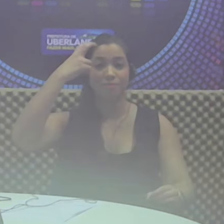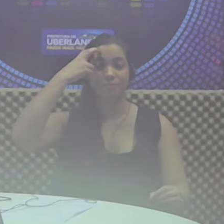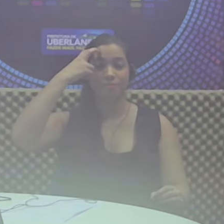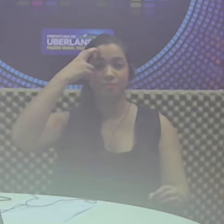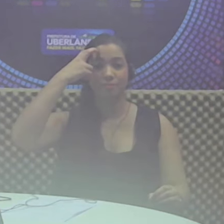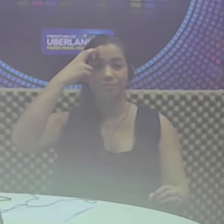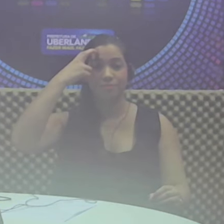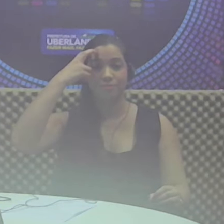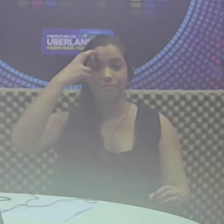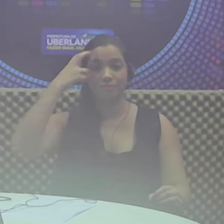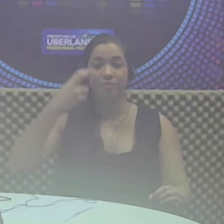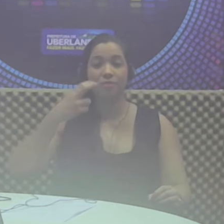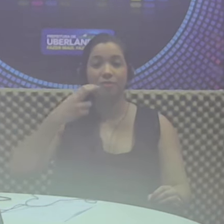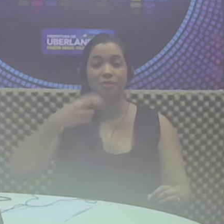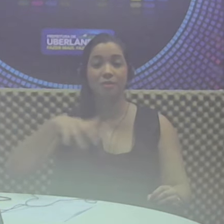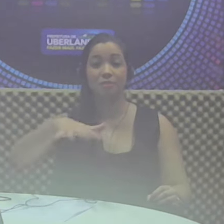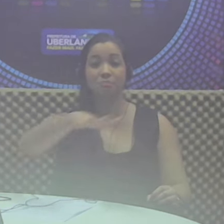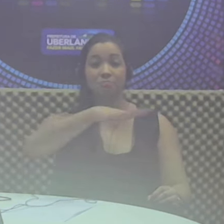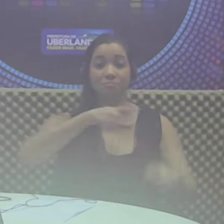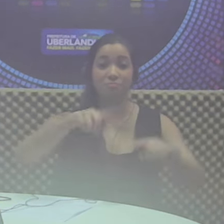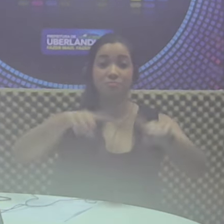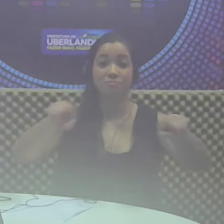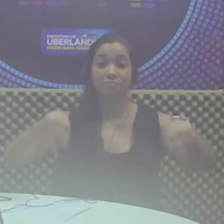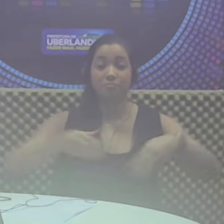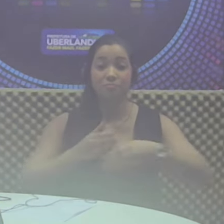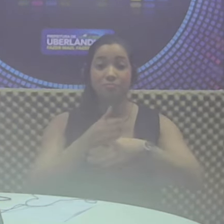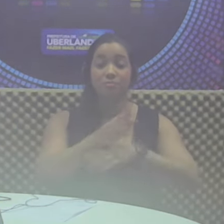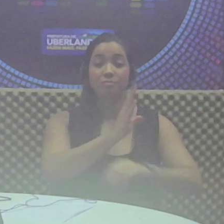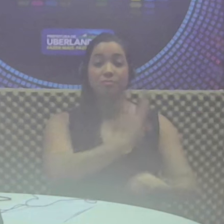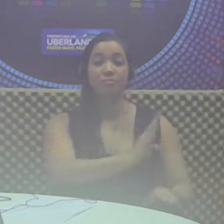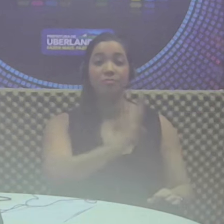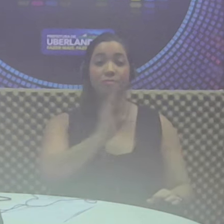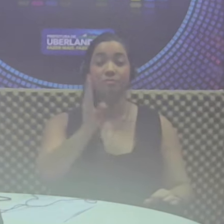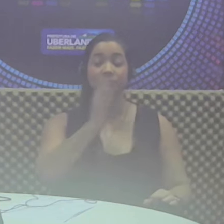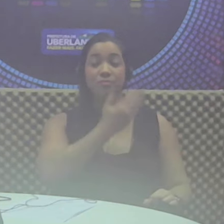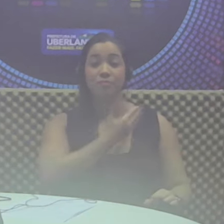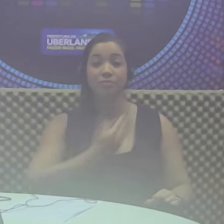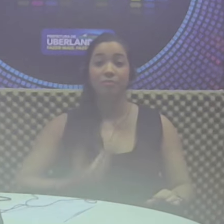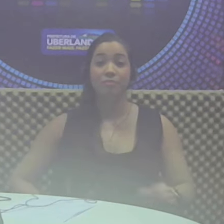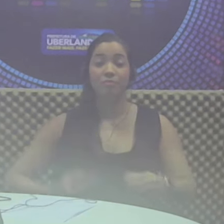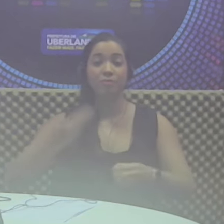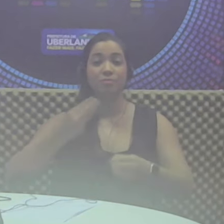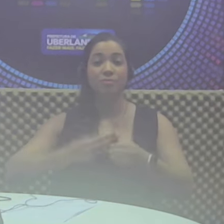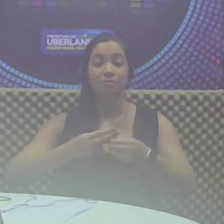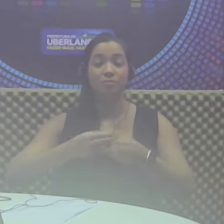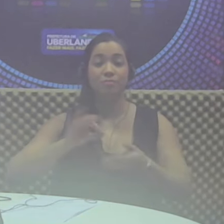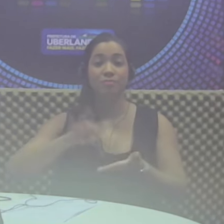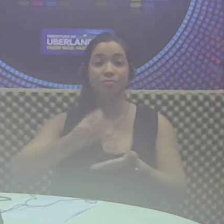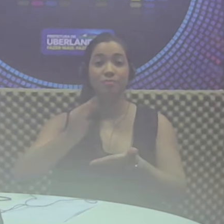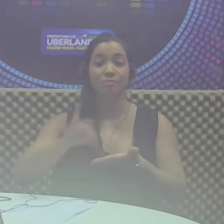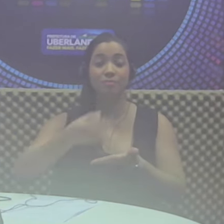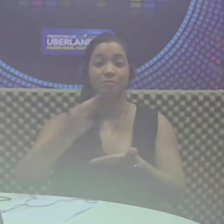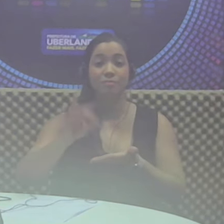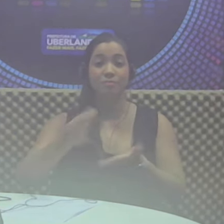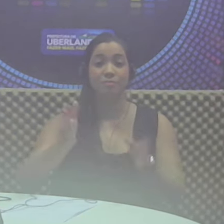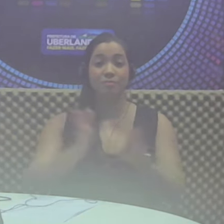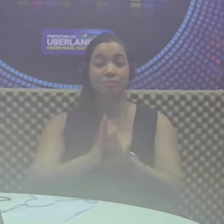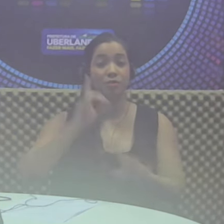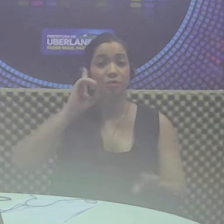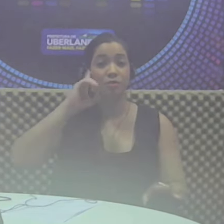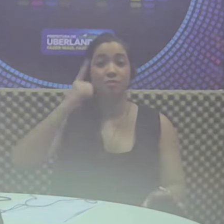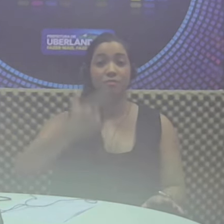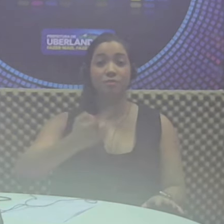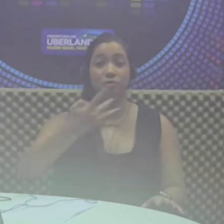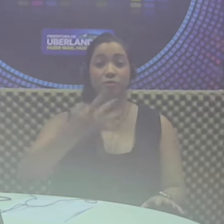Localizada no saguão de entrada da Biblioteca Pública Municipal, a Mostra de Bordados vai reunir até o dia 24